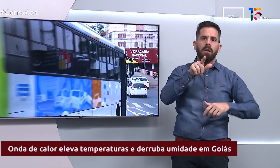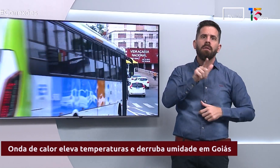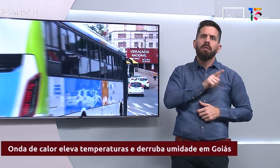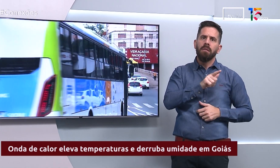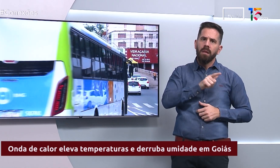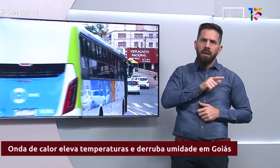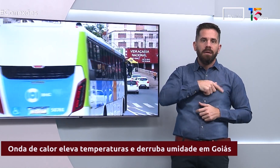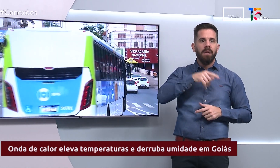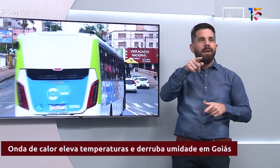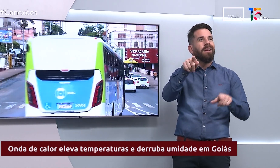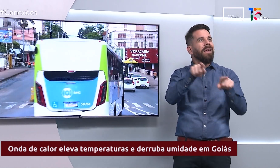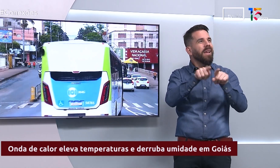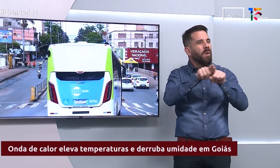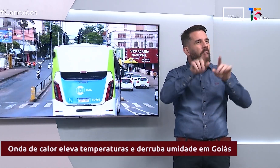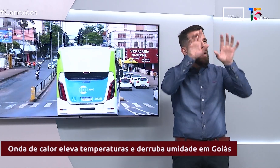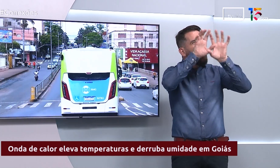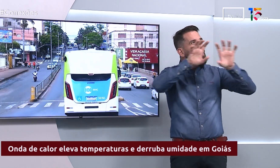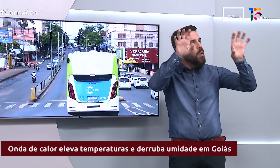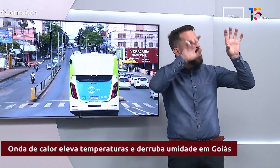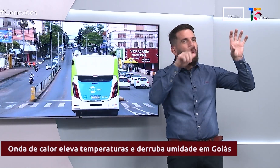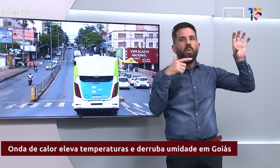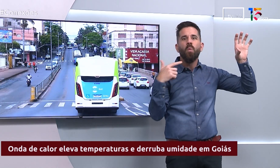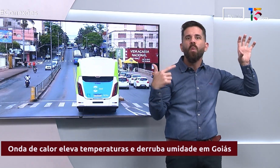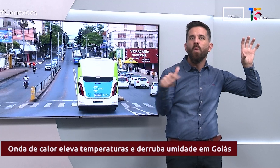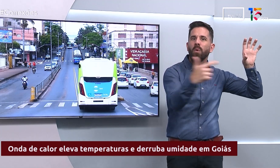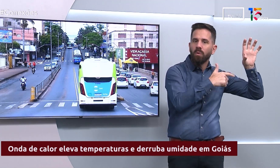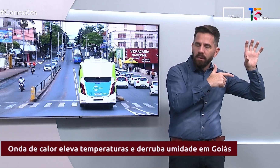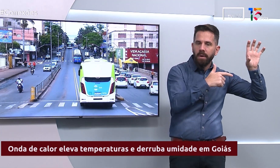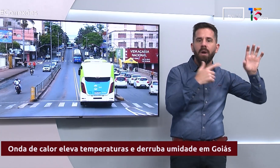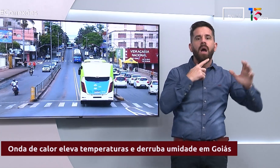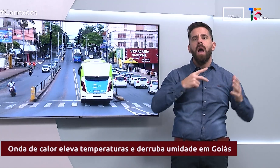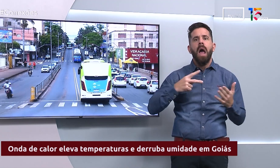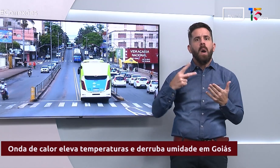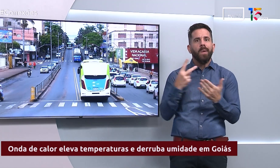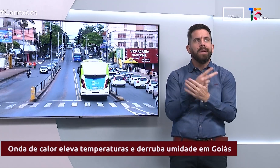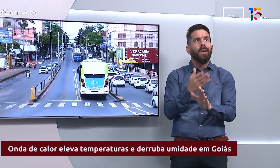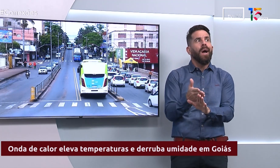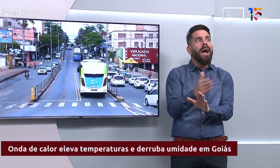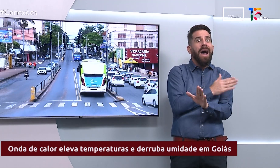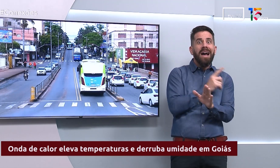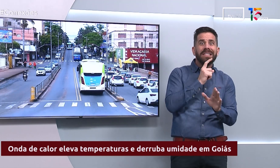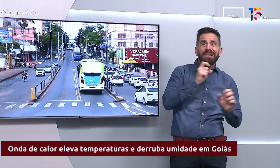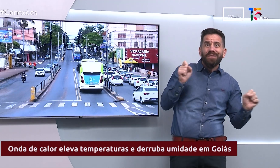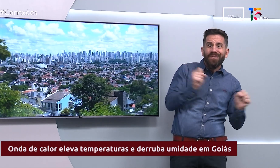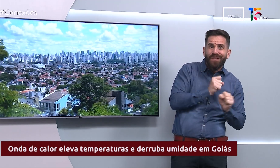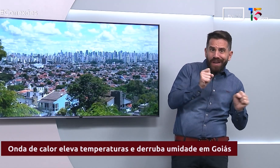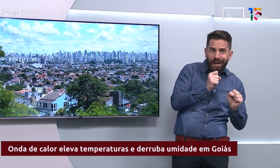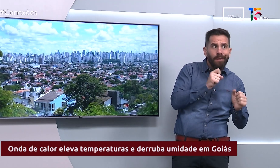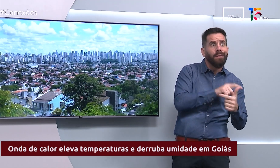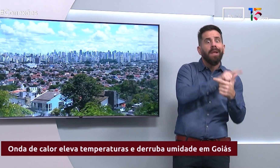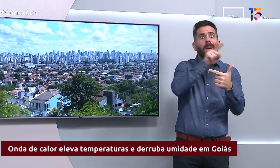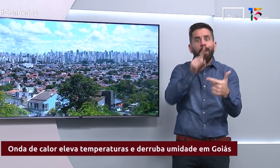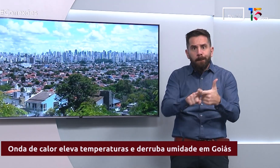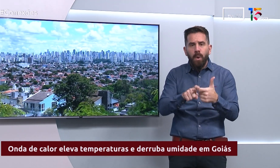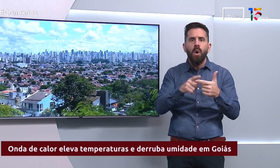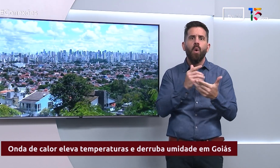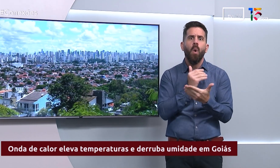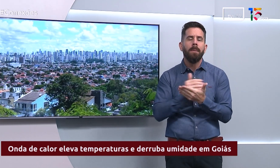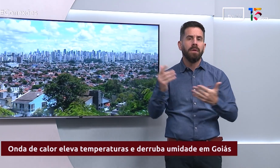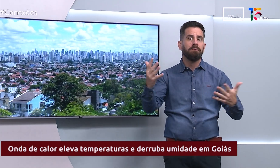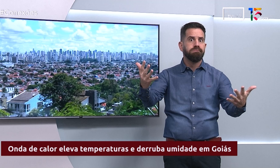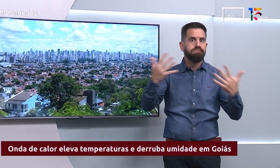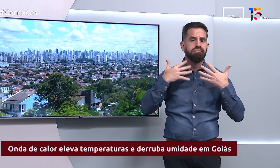formação de nuvens e chegou em Goiás logo após uma frente fria. Esse contraste tem